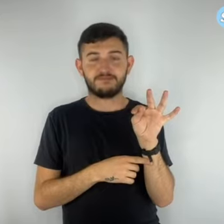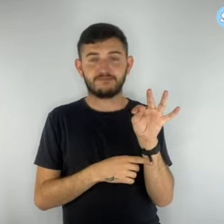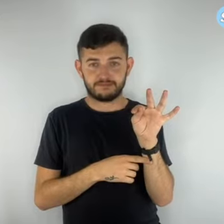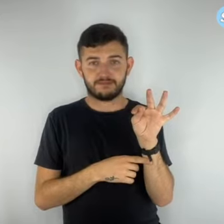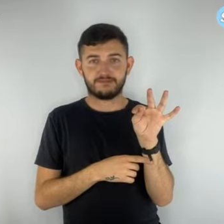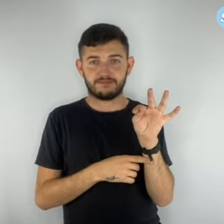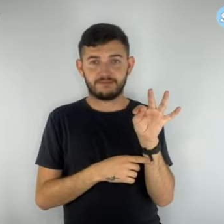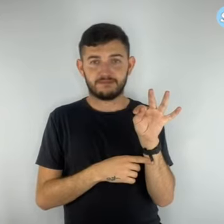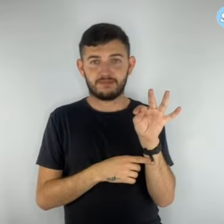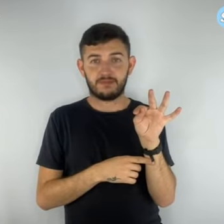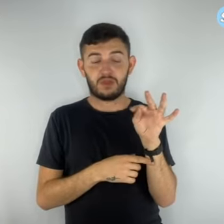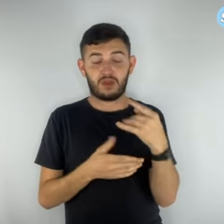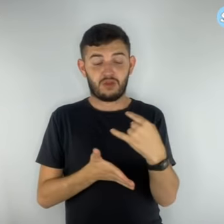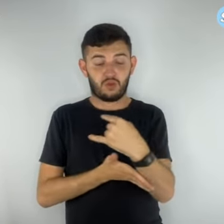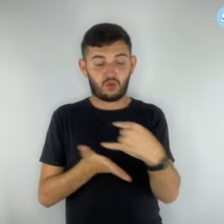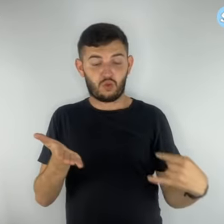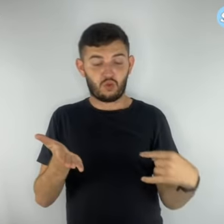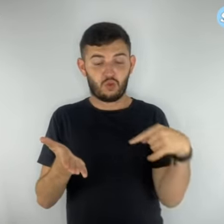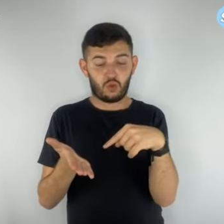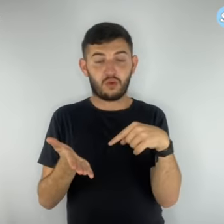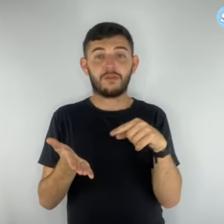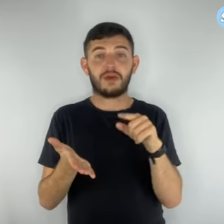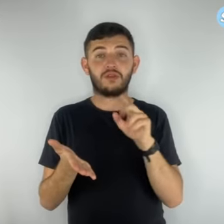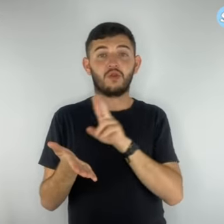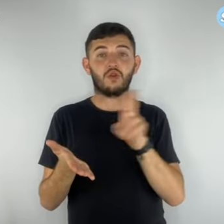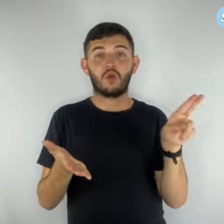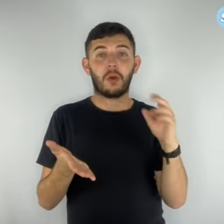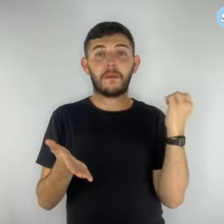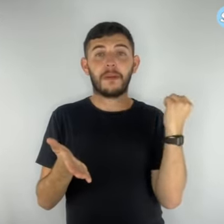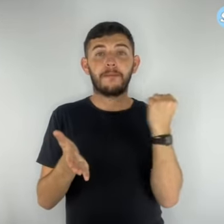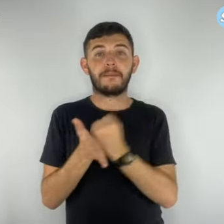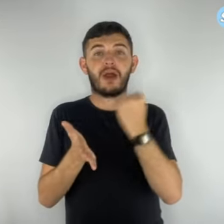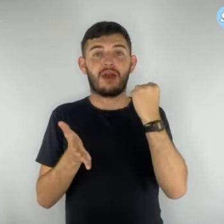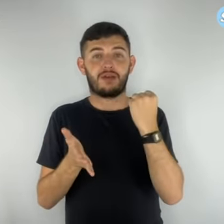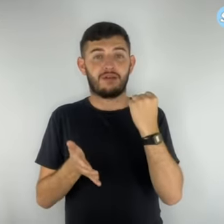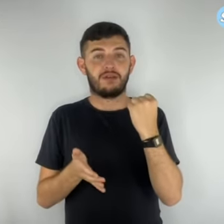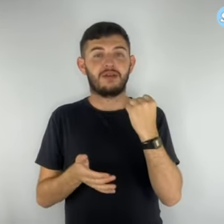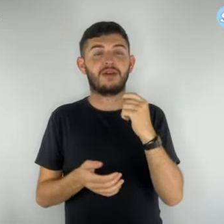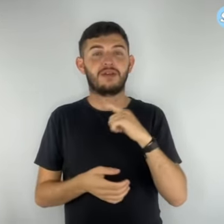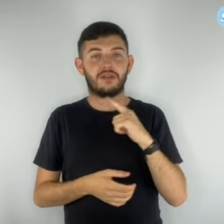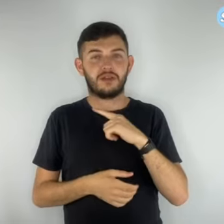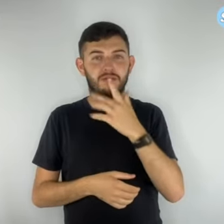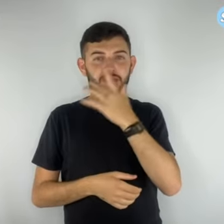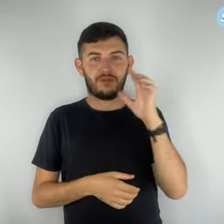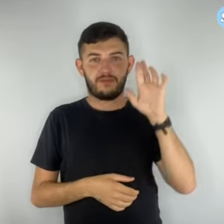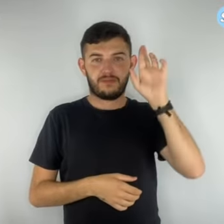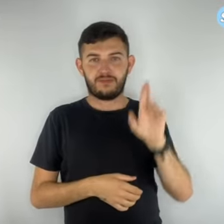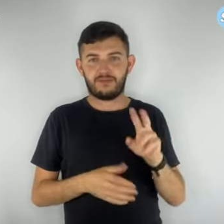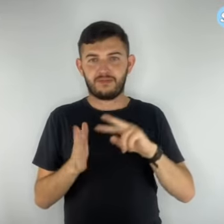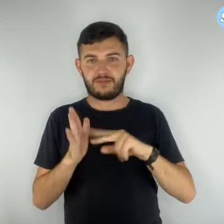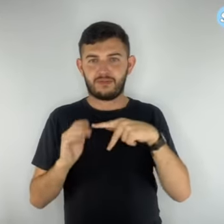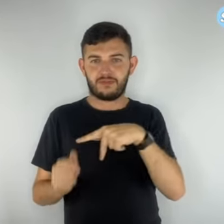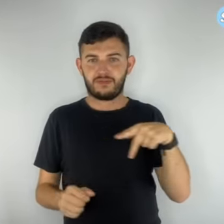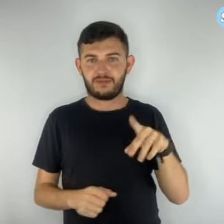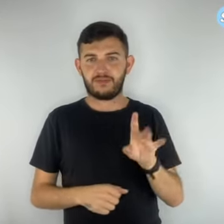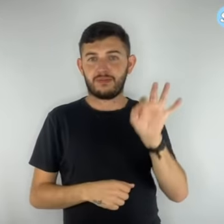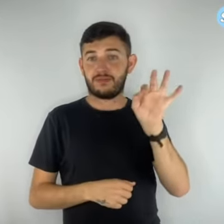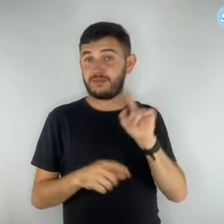O documento ainda leva o nome de dirigentes do SimproDef. No último relatado ao SimproDef,